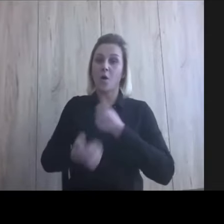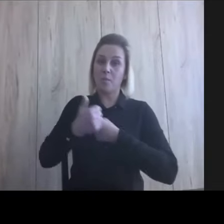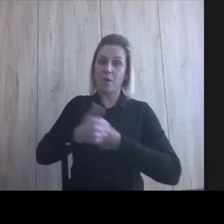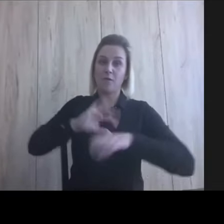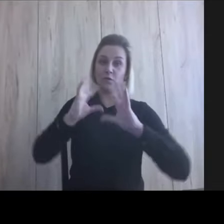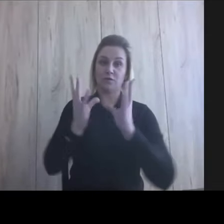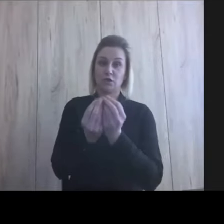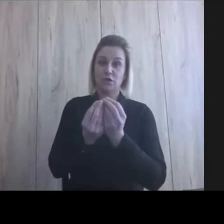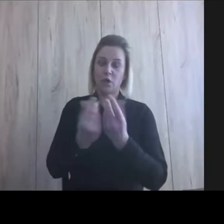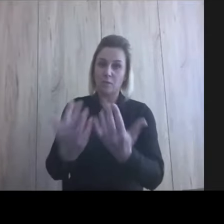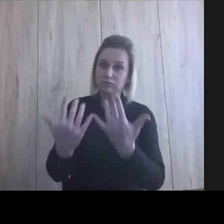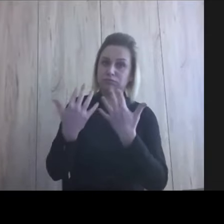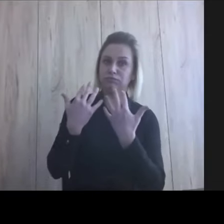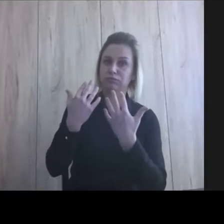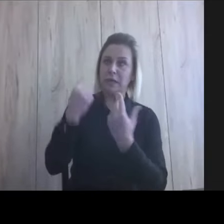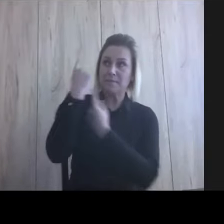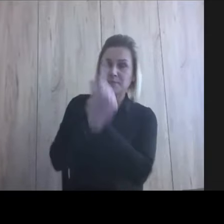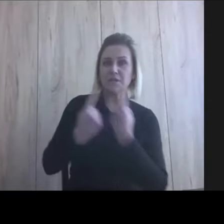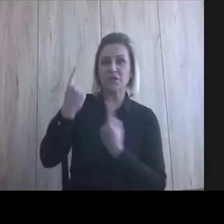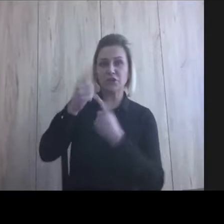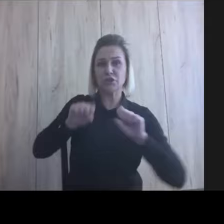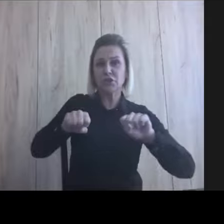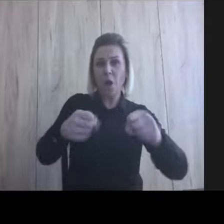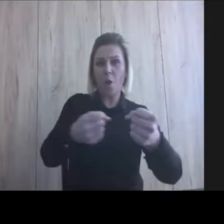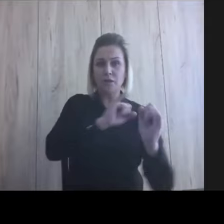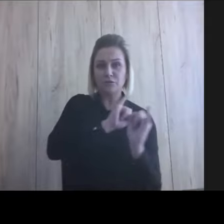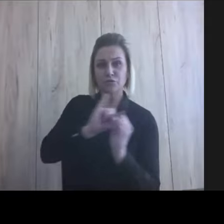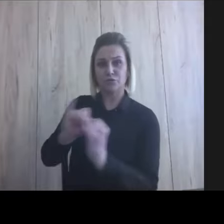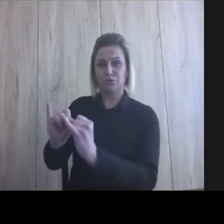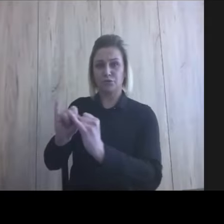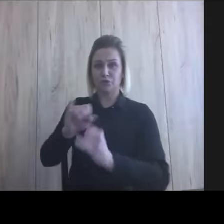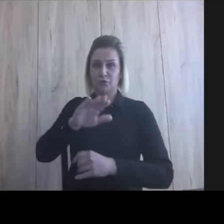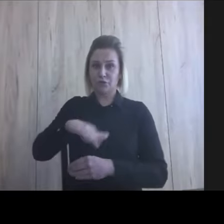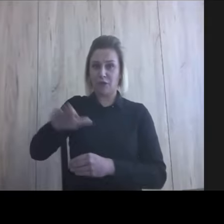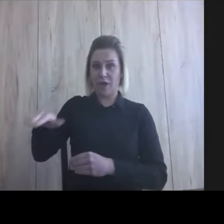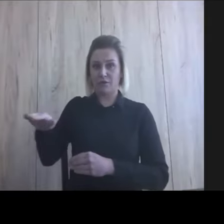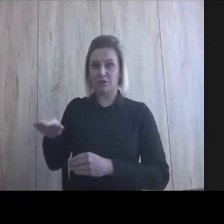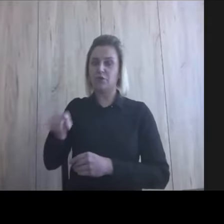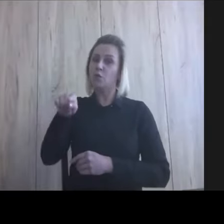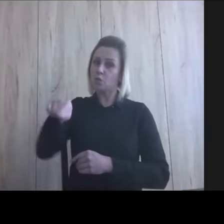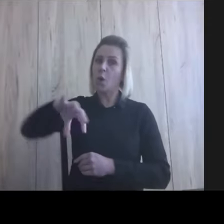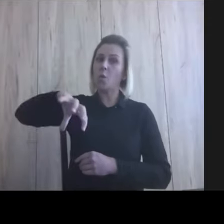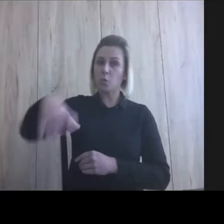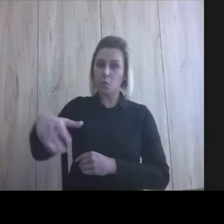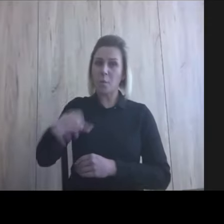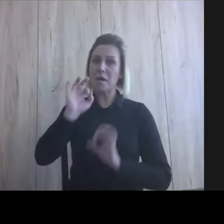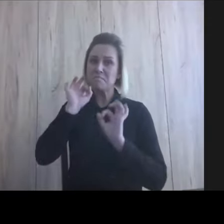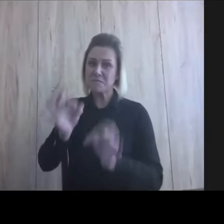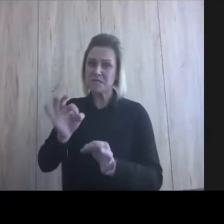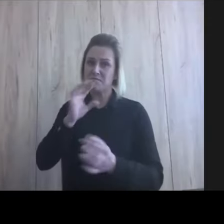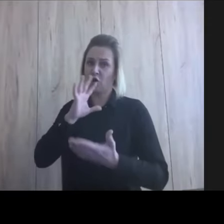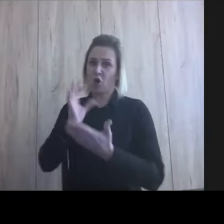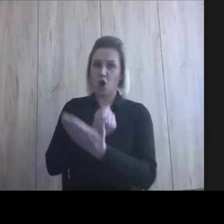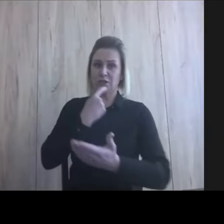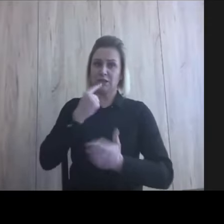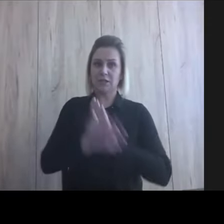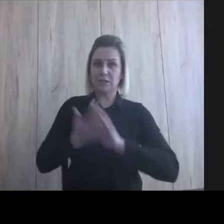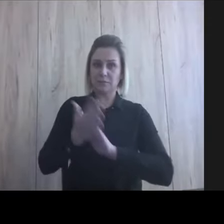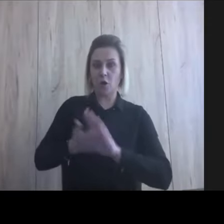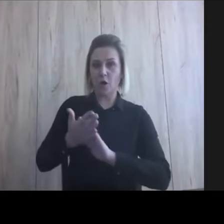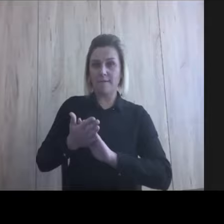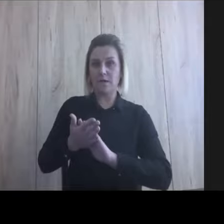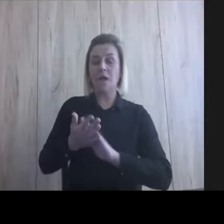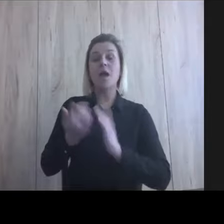pomyśleć w naszych działaniach o dzieciach jako o grupie, która odniesie korzyść z języka migowego. najpierw, no oczywiście,